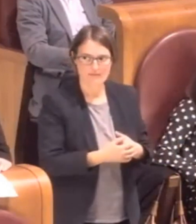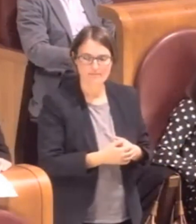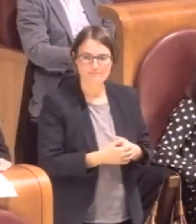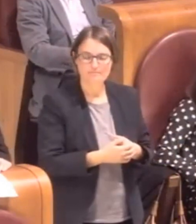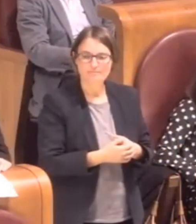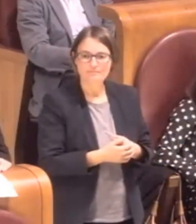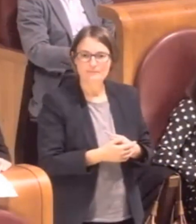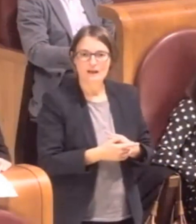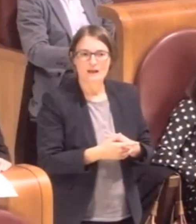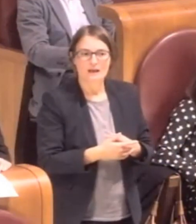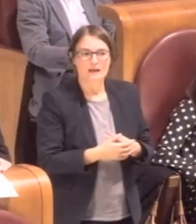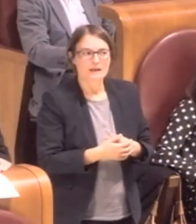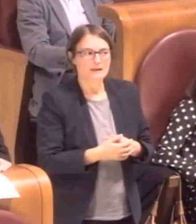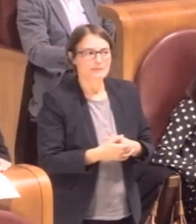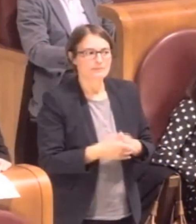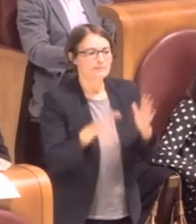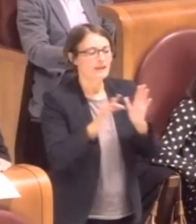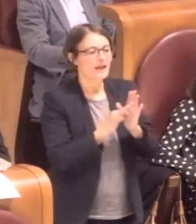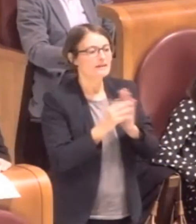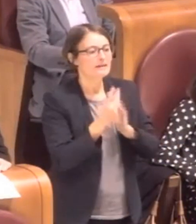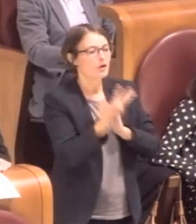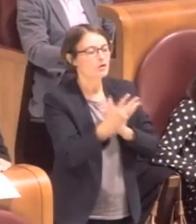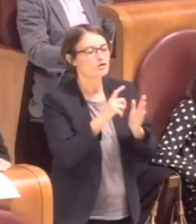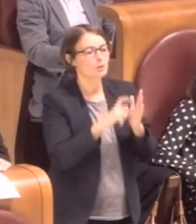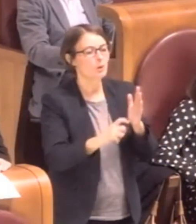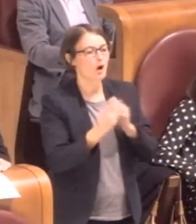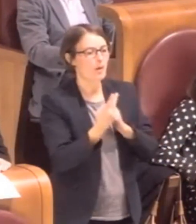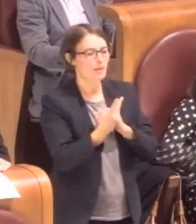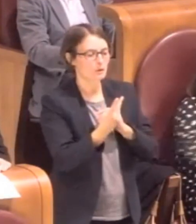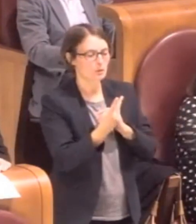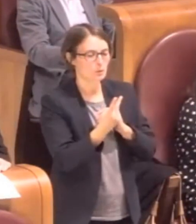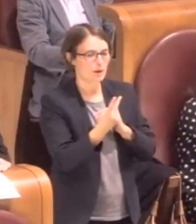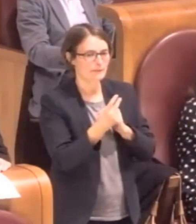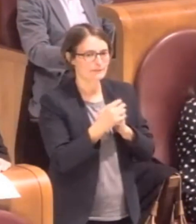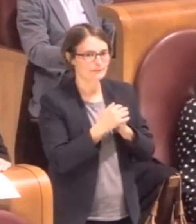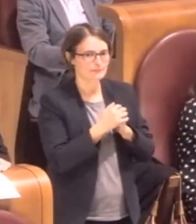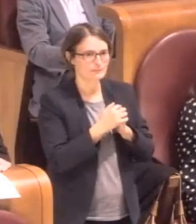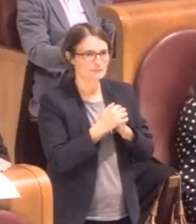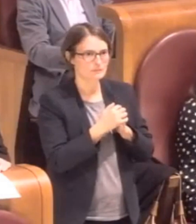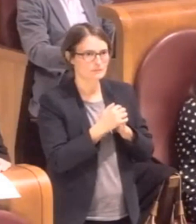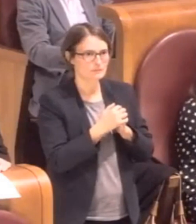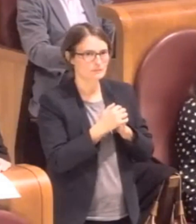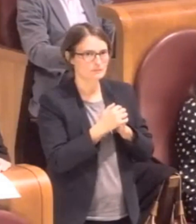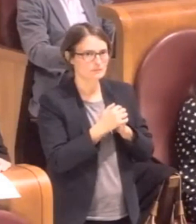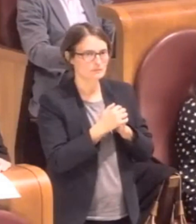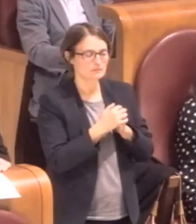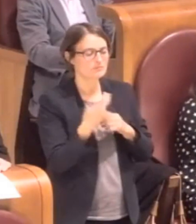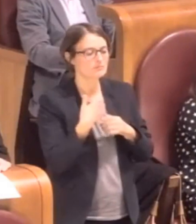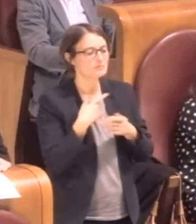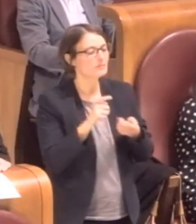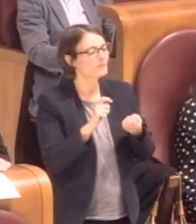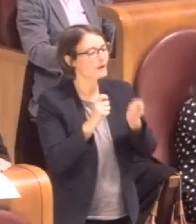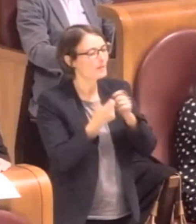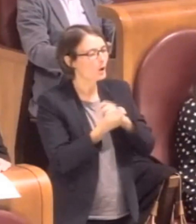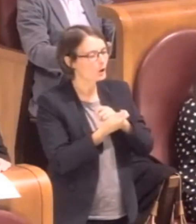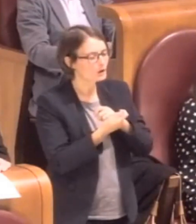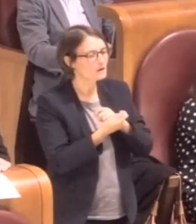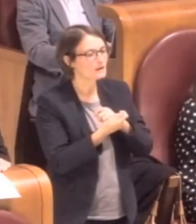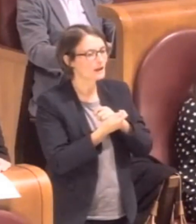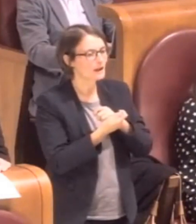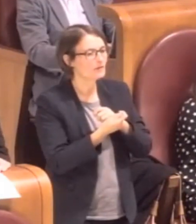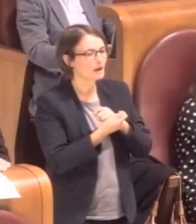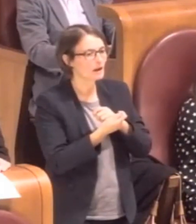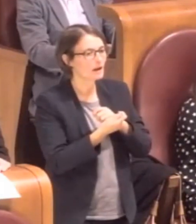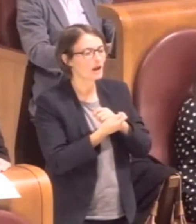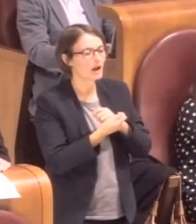5,2 abbiamo contribuito con una modifica per consentire anche